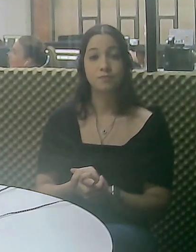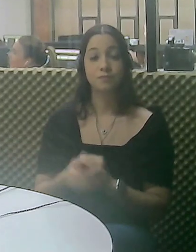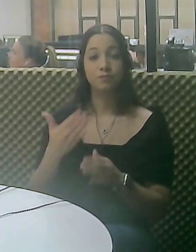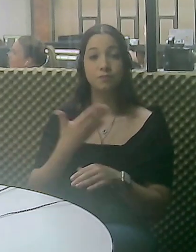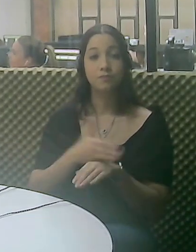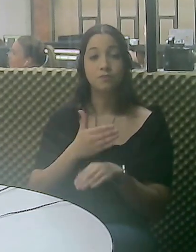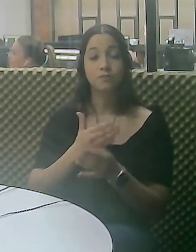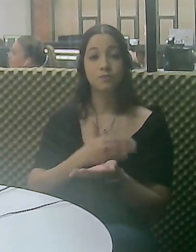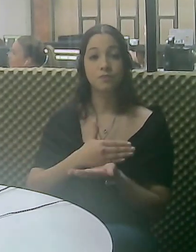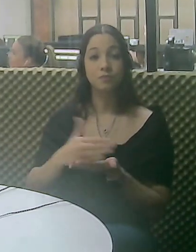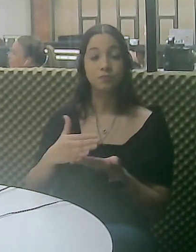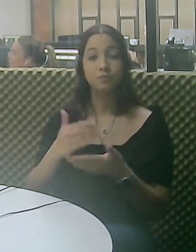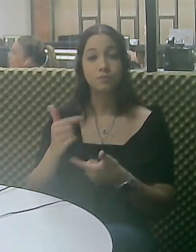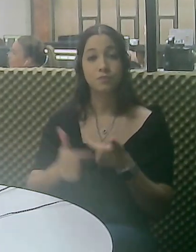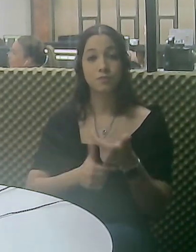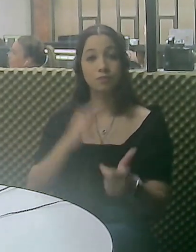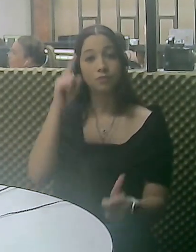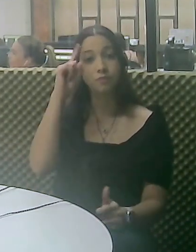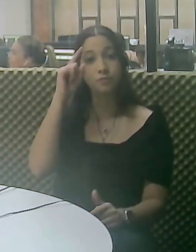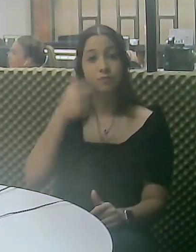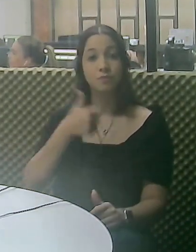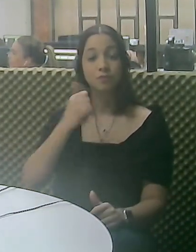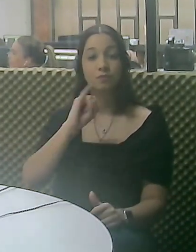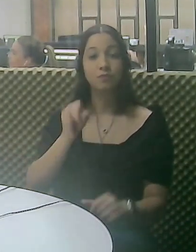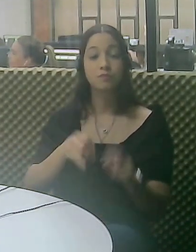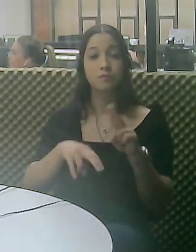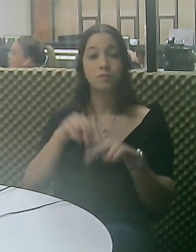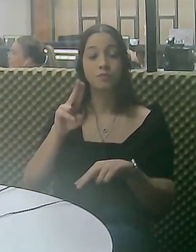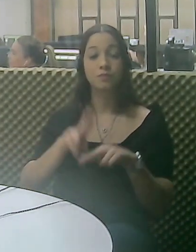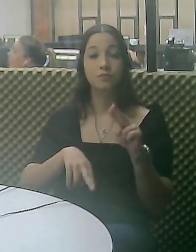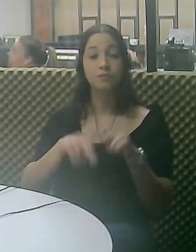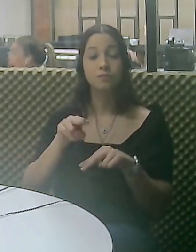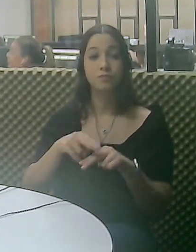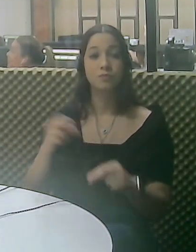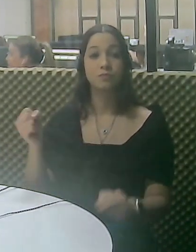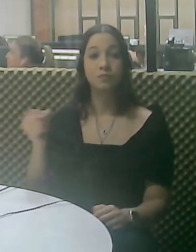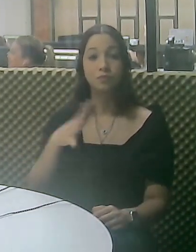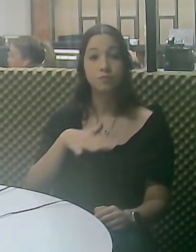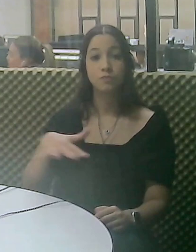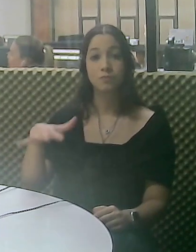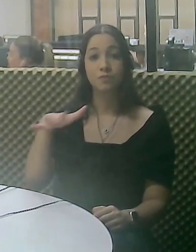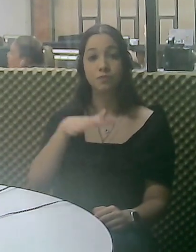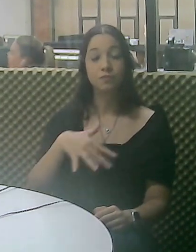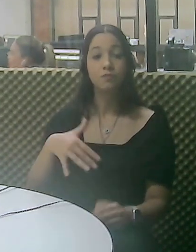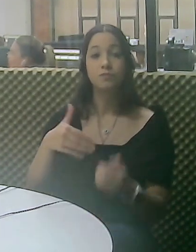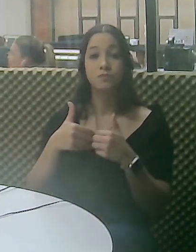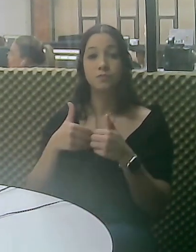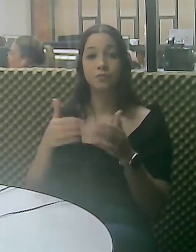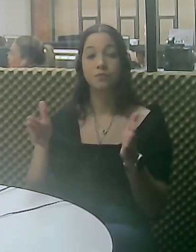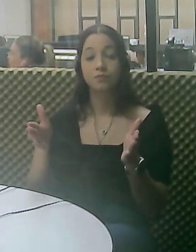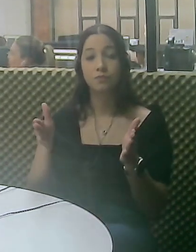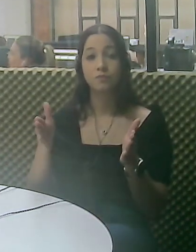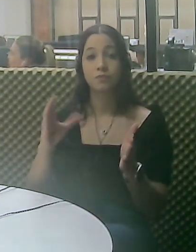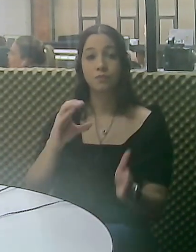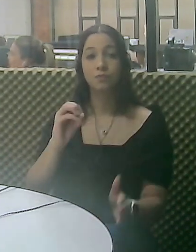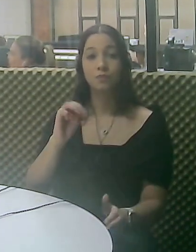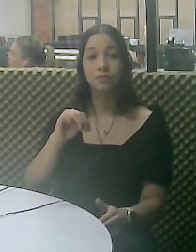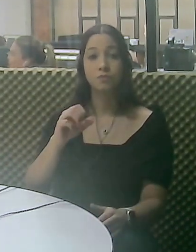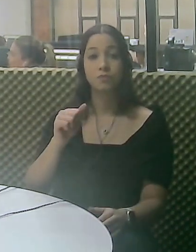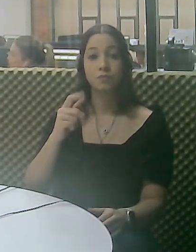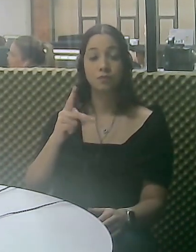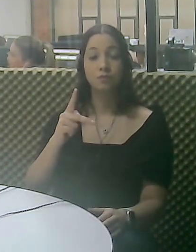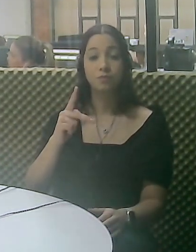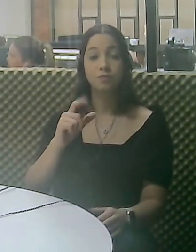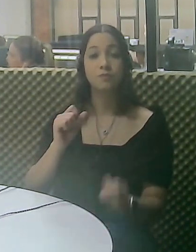e comprovante de endereço. O início das atividades no ambulódromo será no dia 1º de junho. Assim que o novo